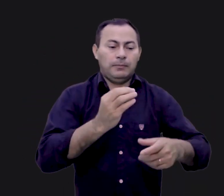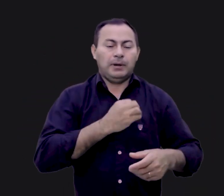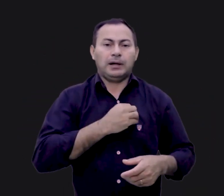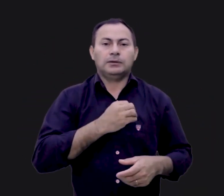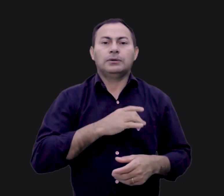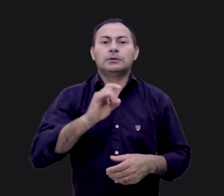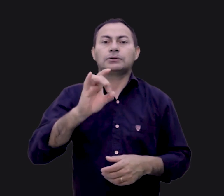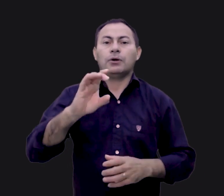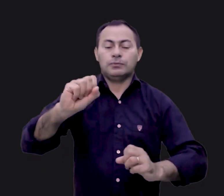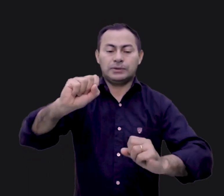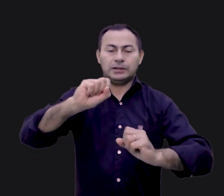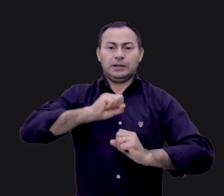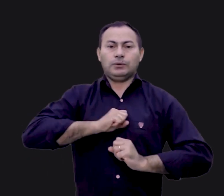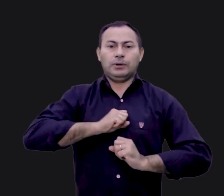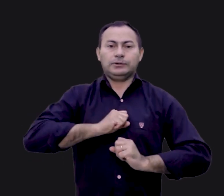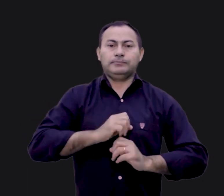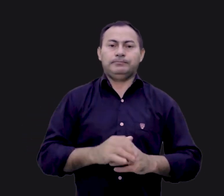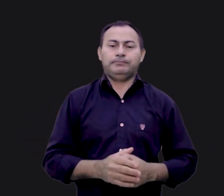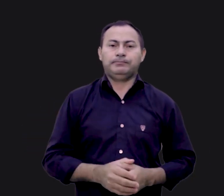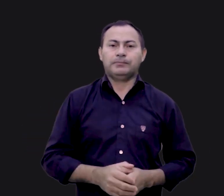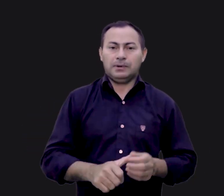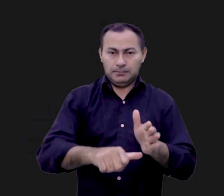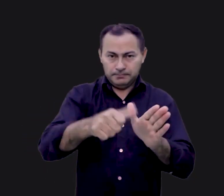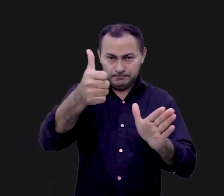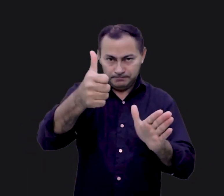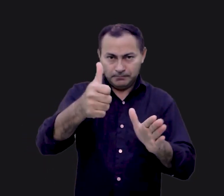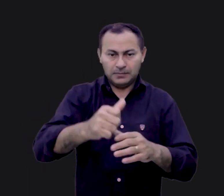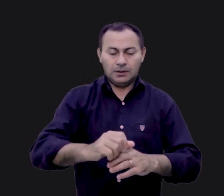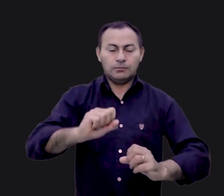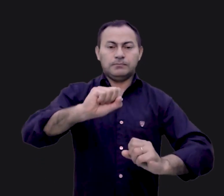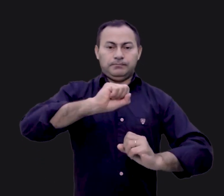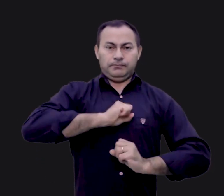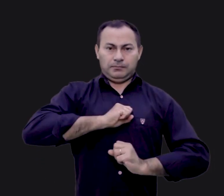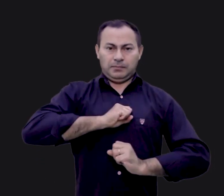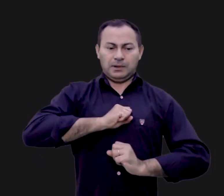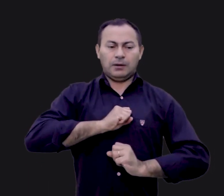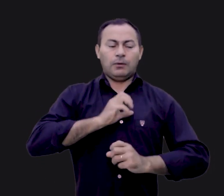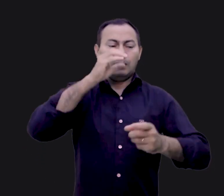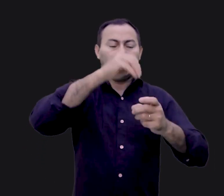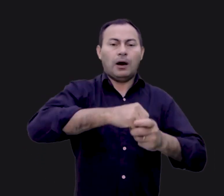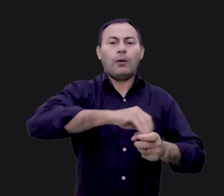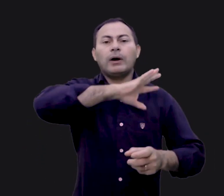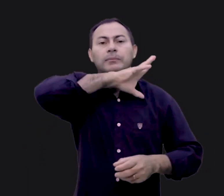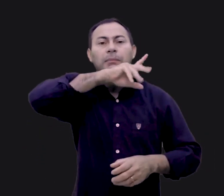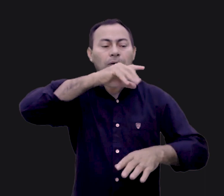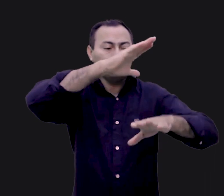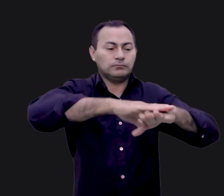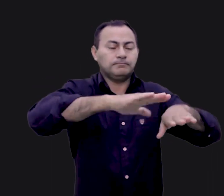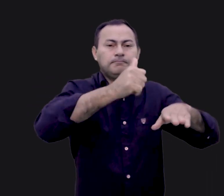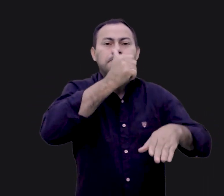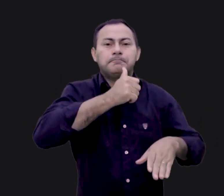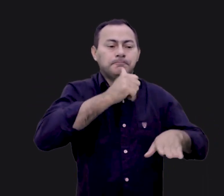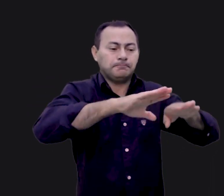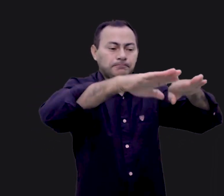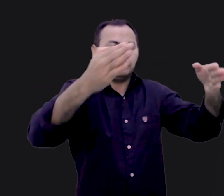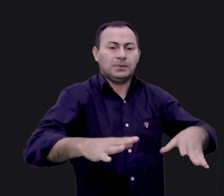pecador era o sacerdote. Primeiro de tudo, sacerdote colocava o animal do sacrifício no altar de bronze,